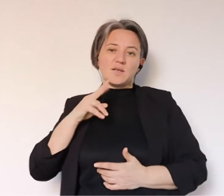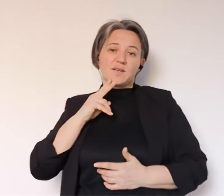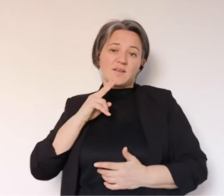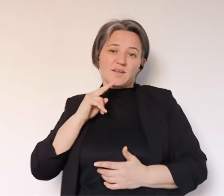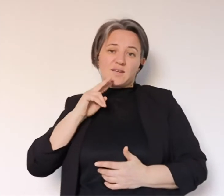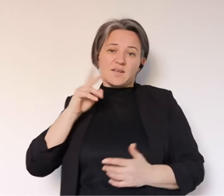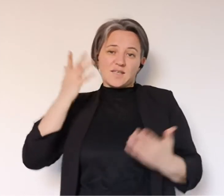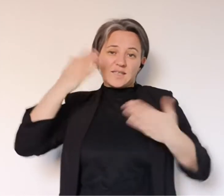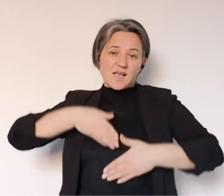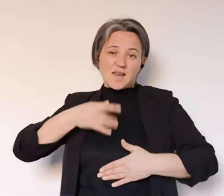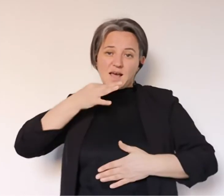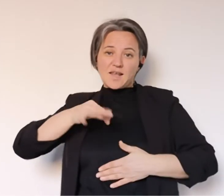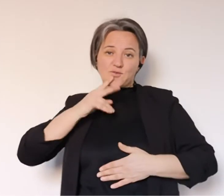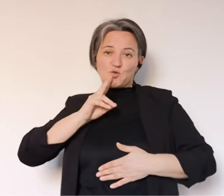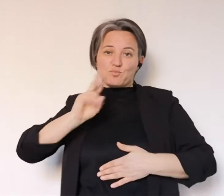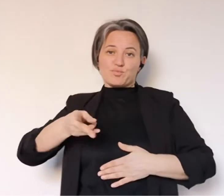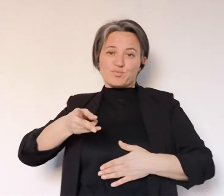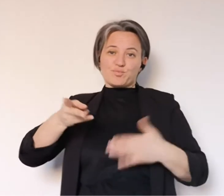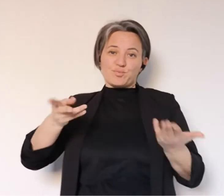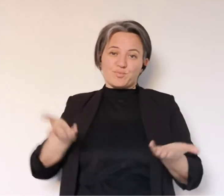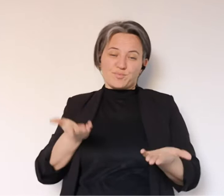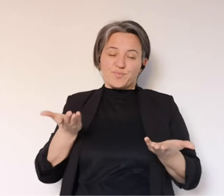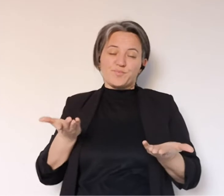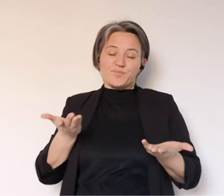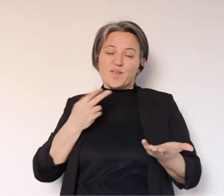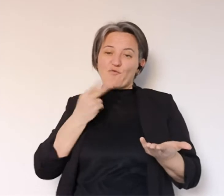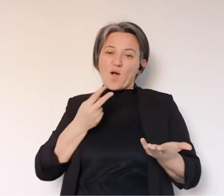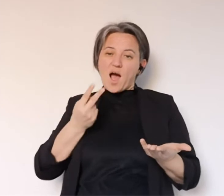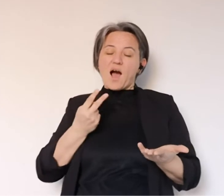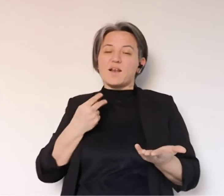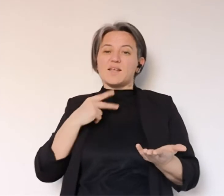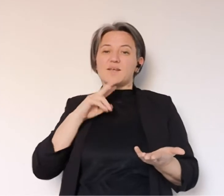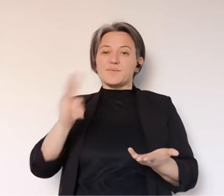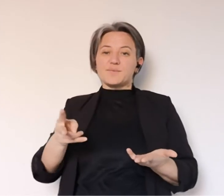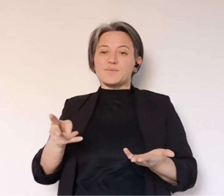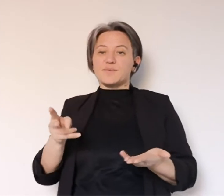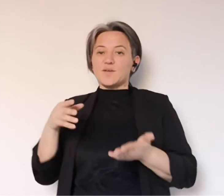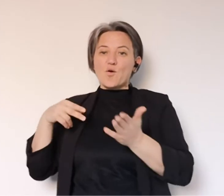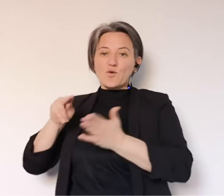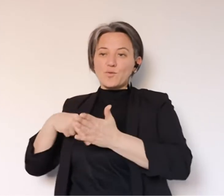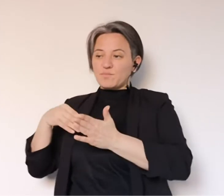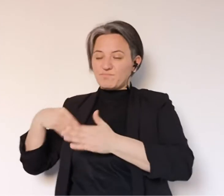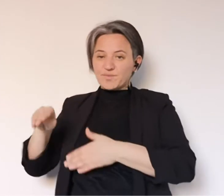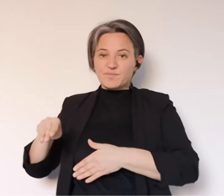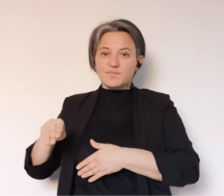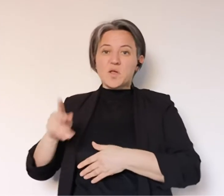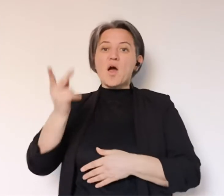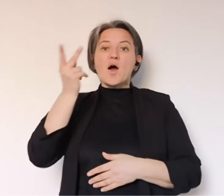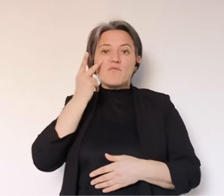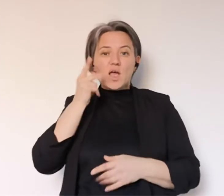messaggi, quando alla sera riesco a rispondere a volte con dei vocali o scrivendo qualcosa